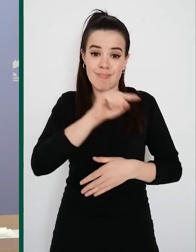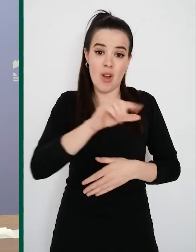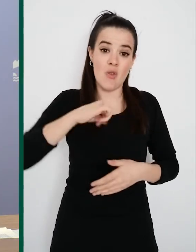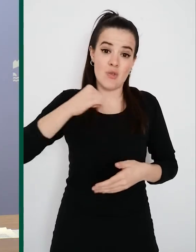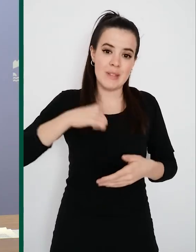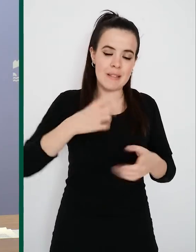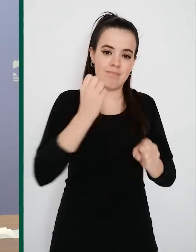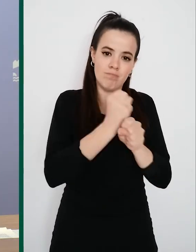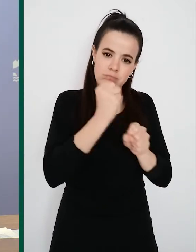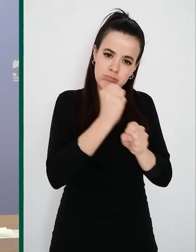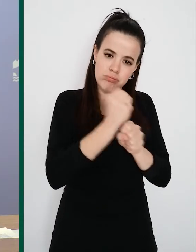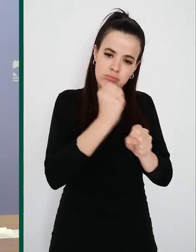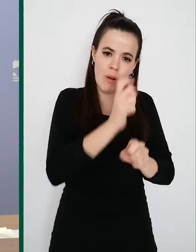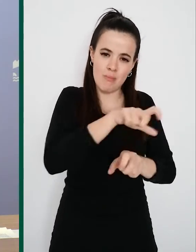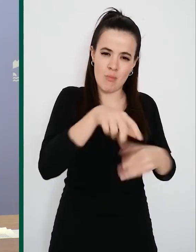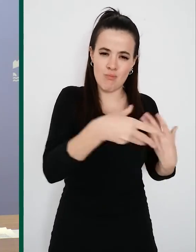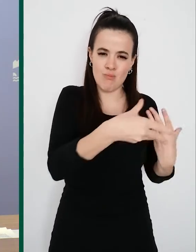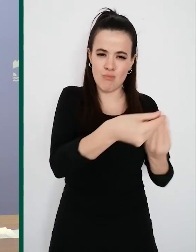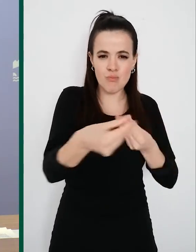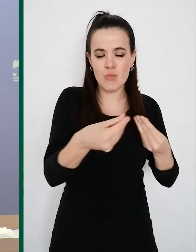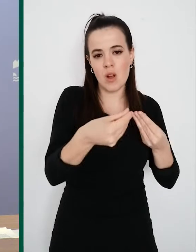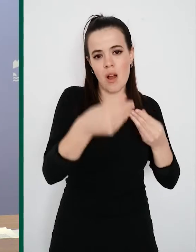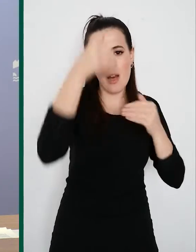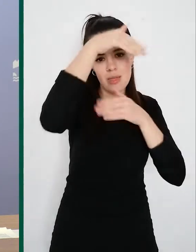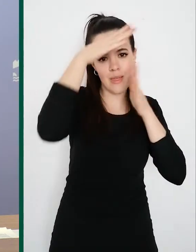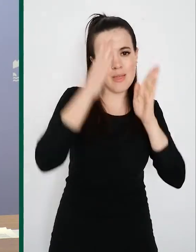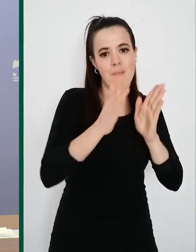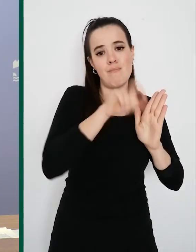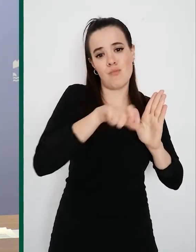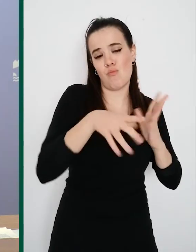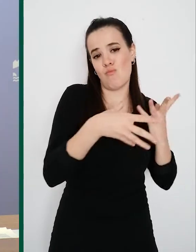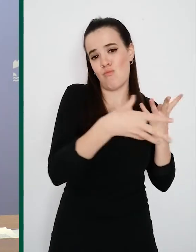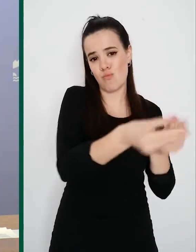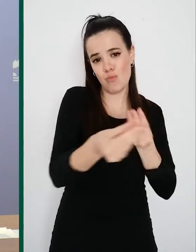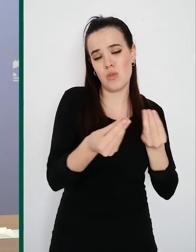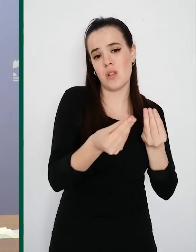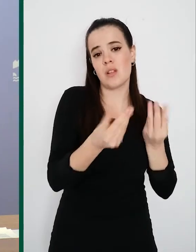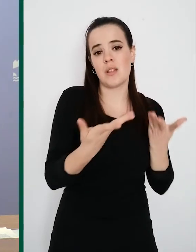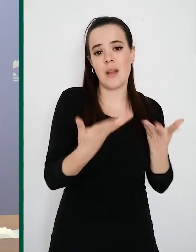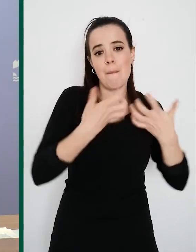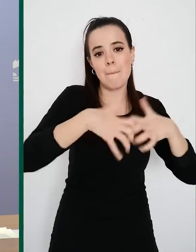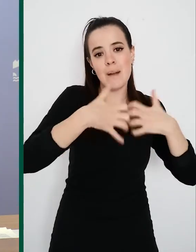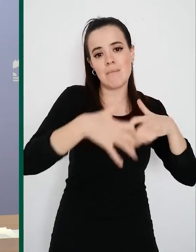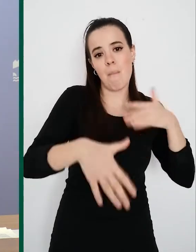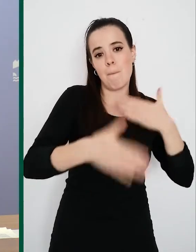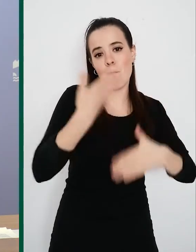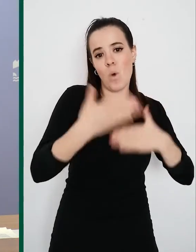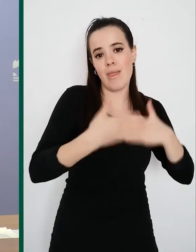trabajan muchas personas que atienden, en este caso, a muchas personas y que cuentan con máquinas de última generación para los